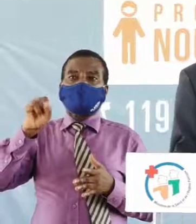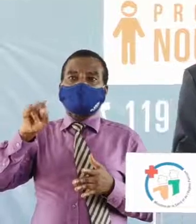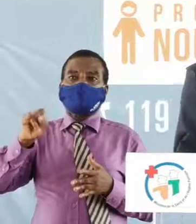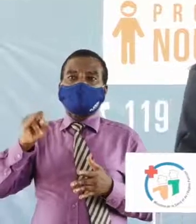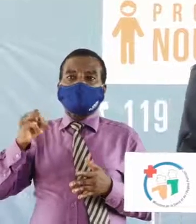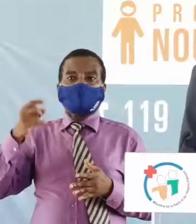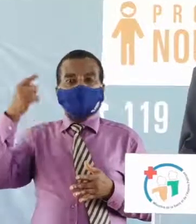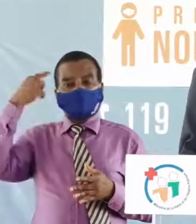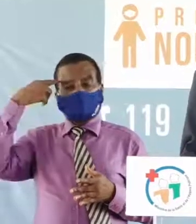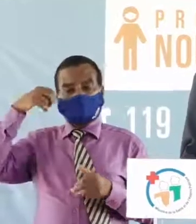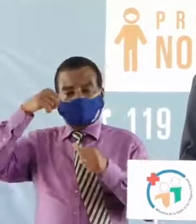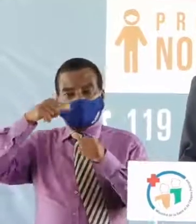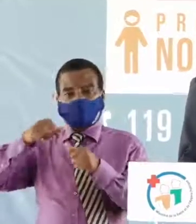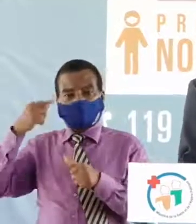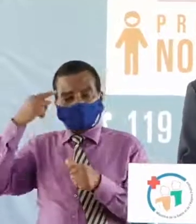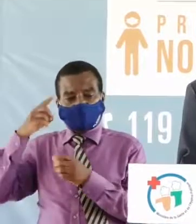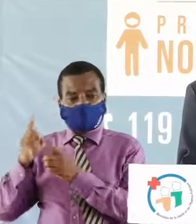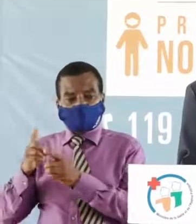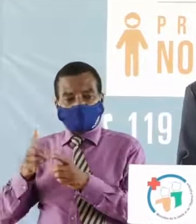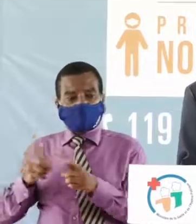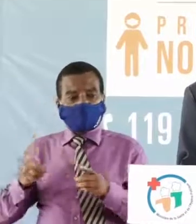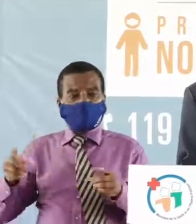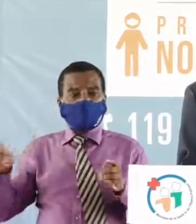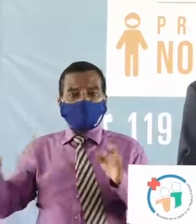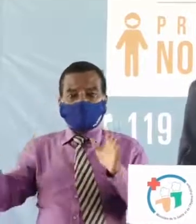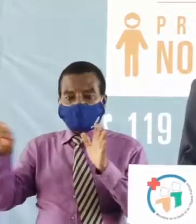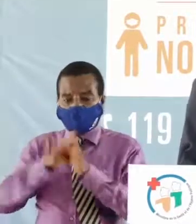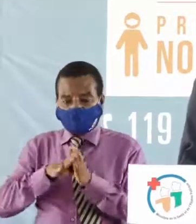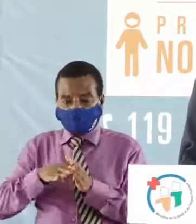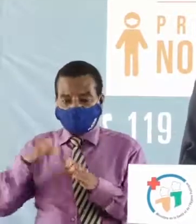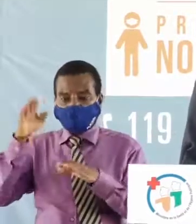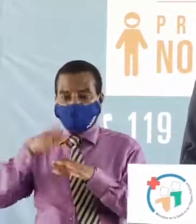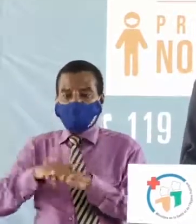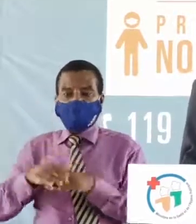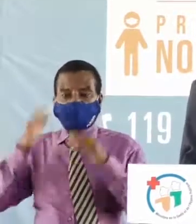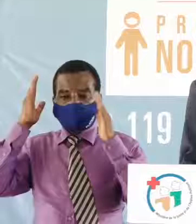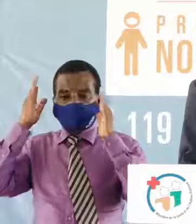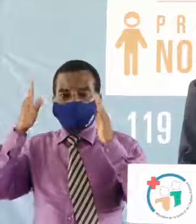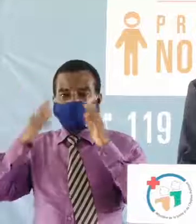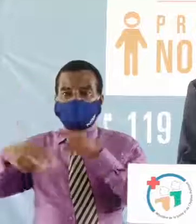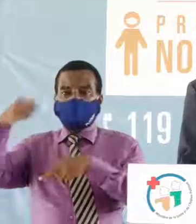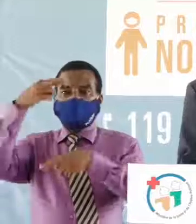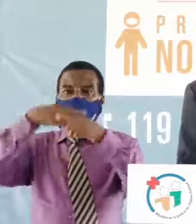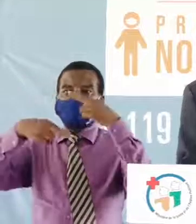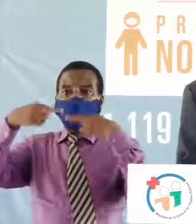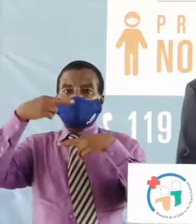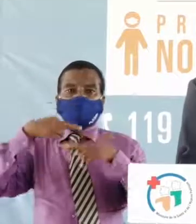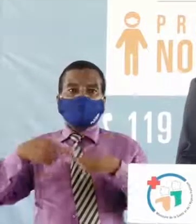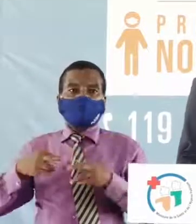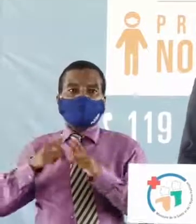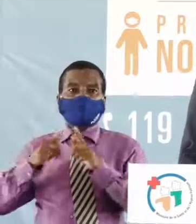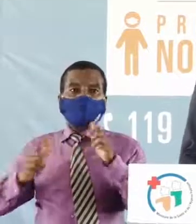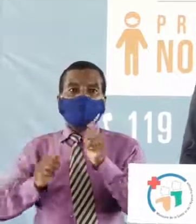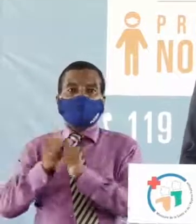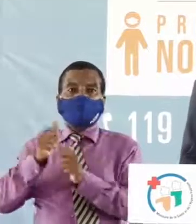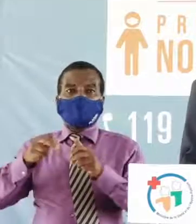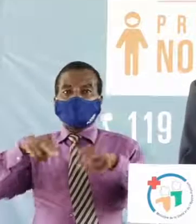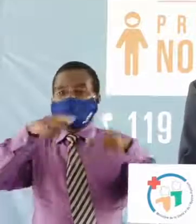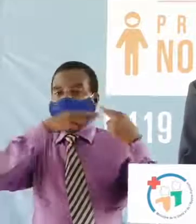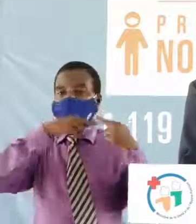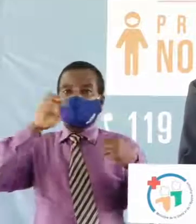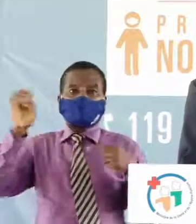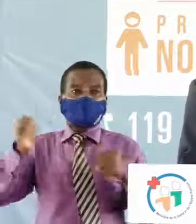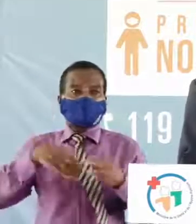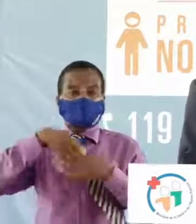sur les mesures barrières, sur les précautions à prendre et le tout dans la plus grande responsabilité.